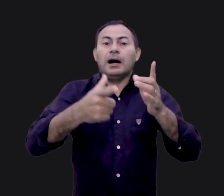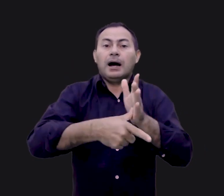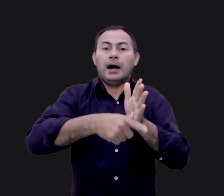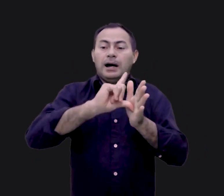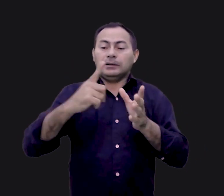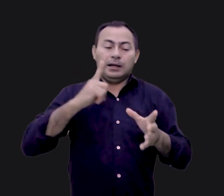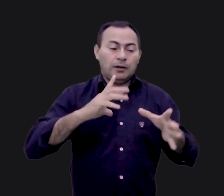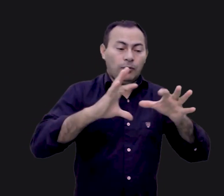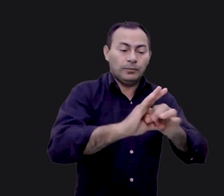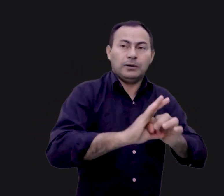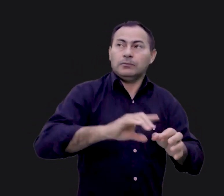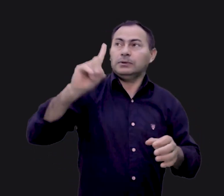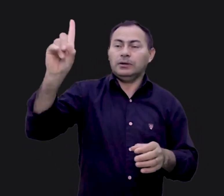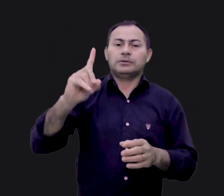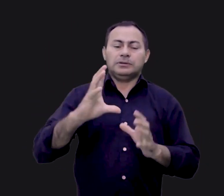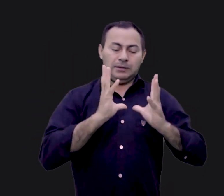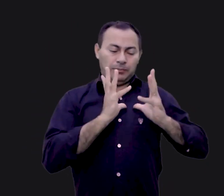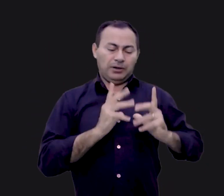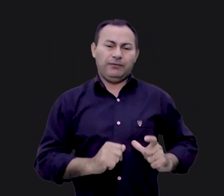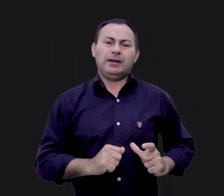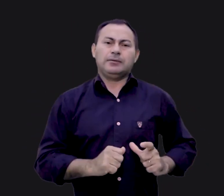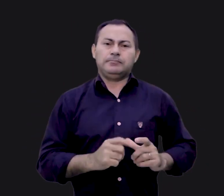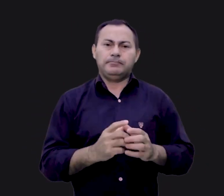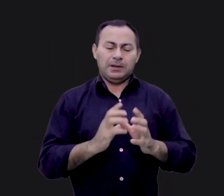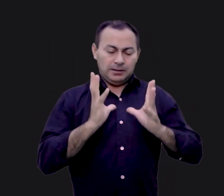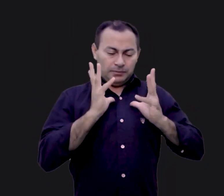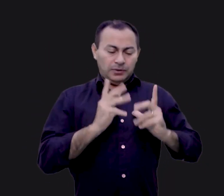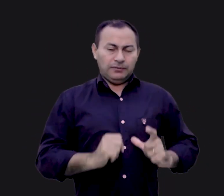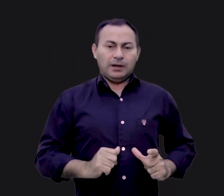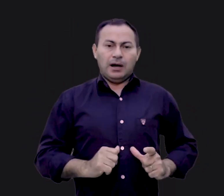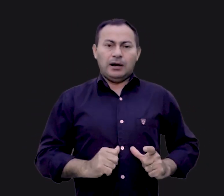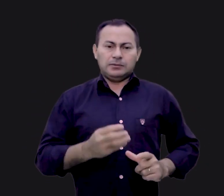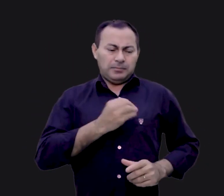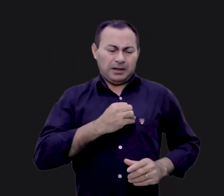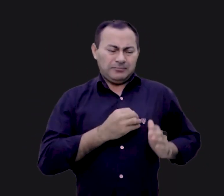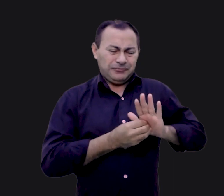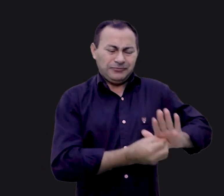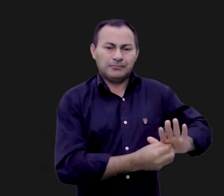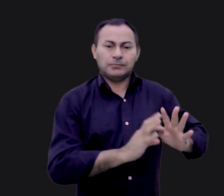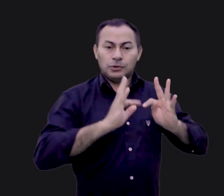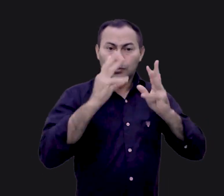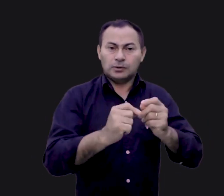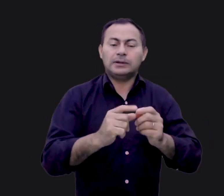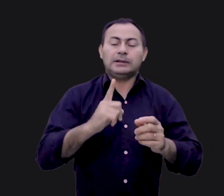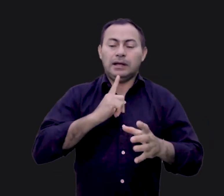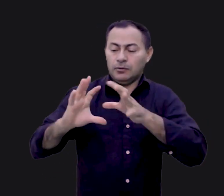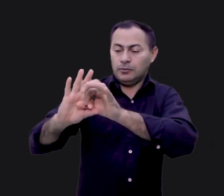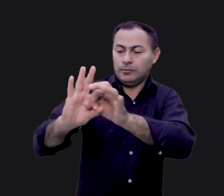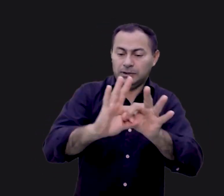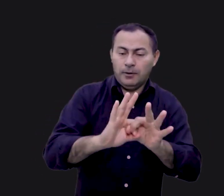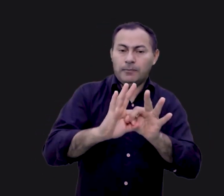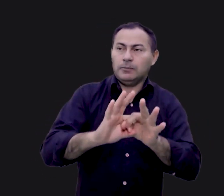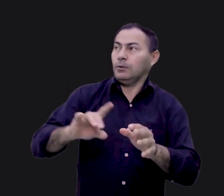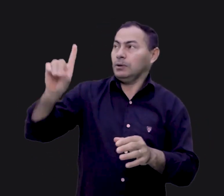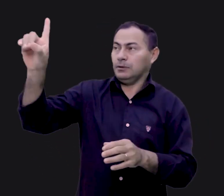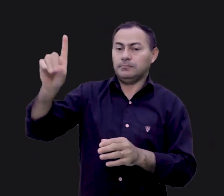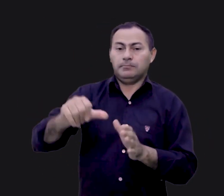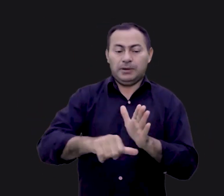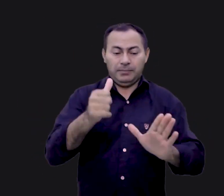vir para ter comunhão com Deus, você tem que ser lavado e limpo antes de você vir para ter comunhão com ele. Esta era a